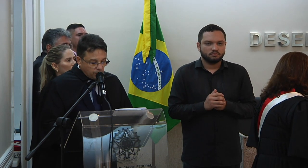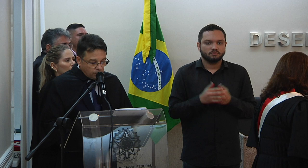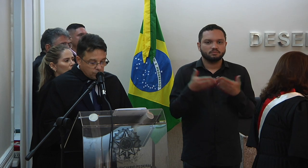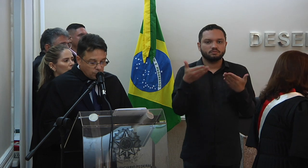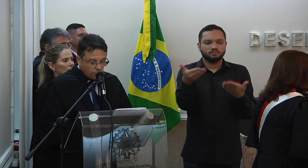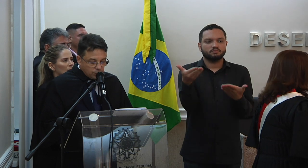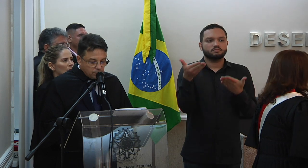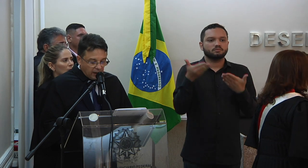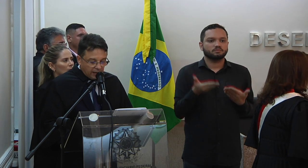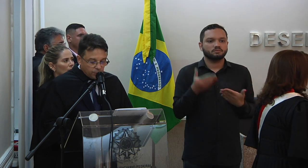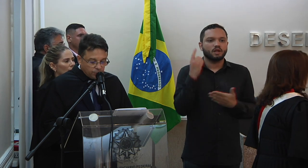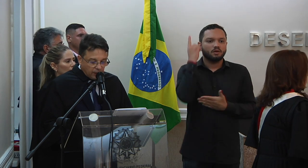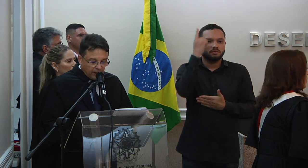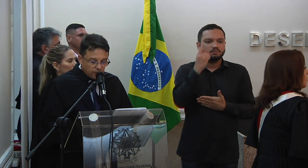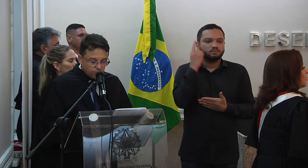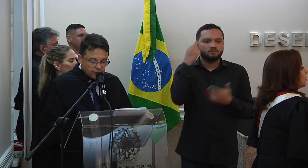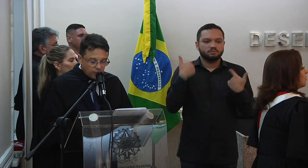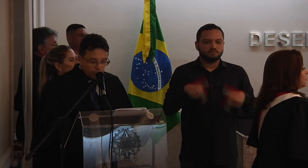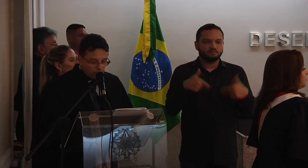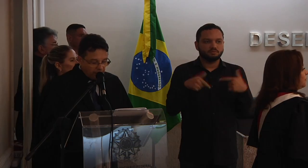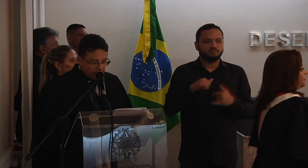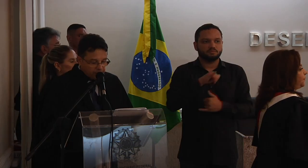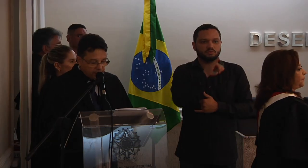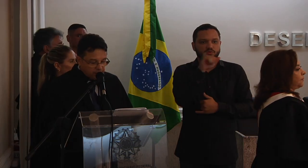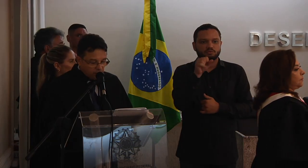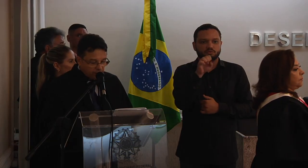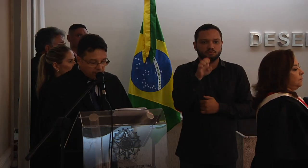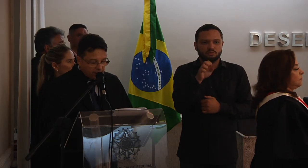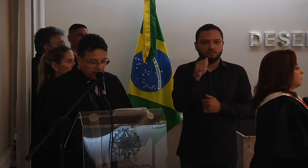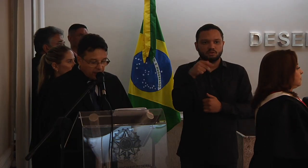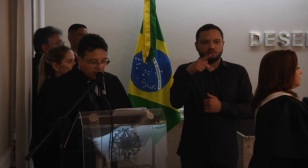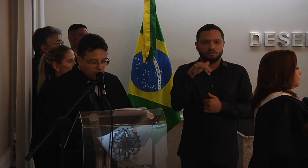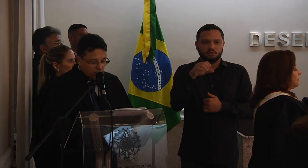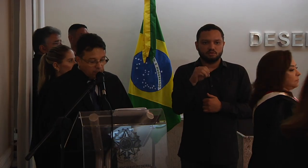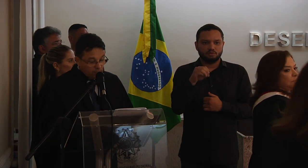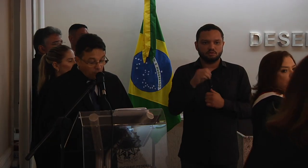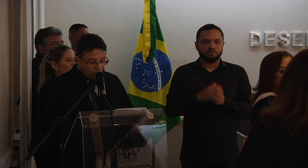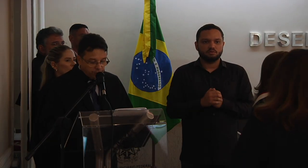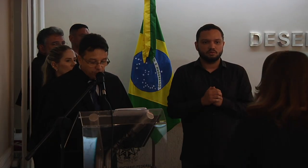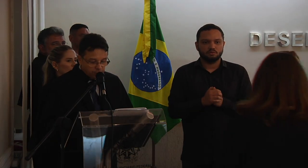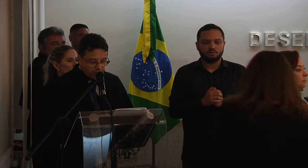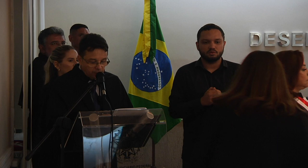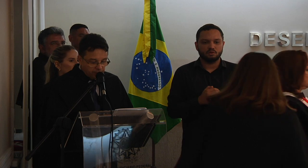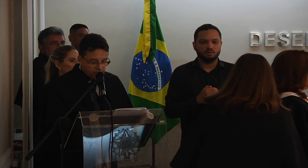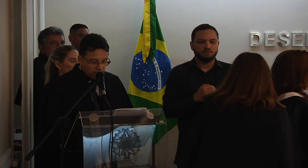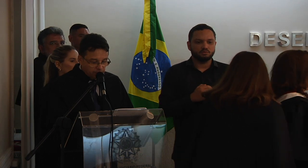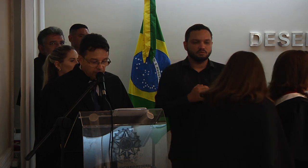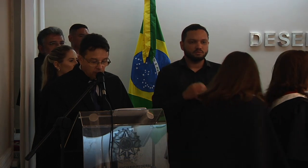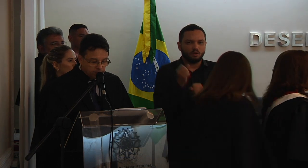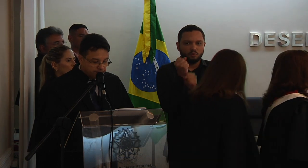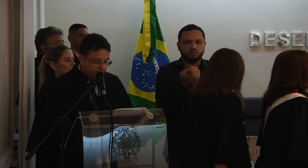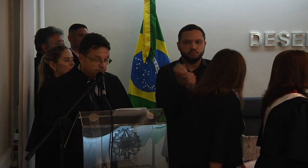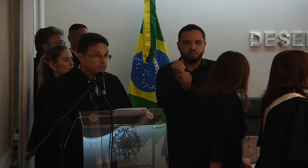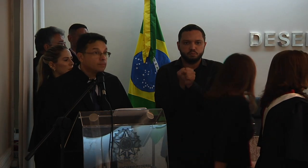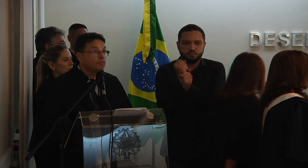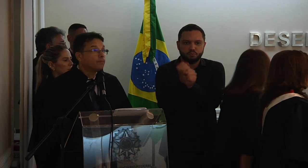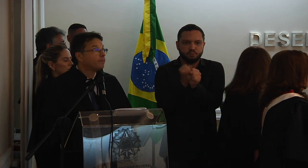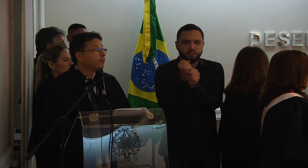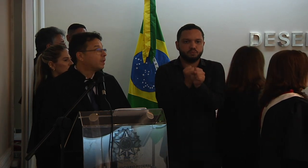Excelentíssima senhora desembargadora do trabalho José Antônio Parente da Silva, decano e ouvidor geral deste tribunal.